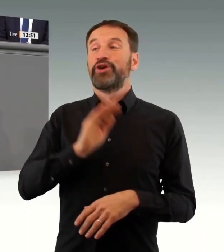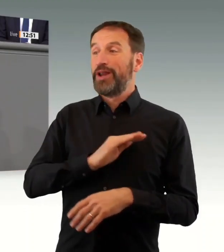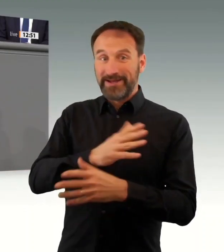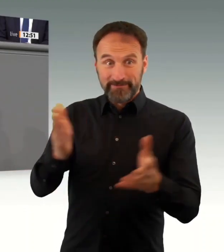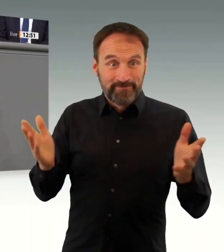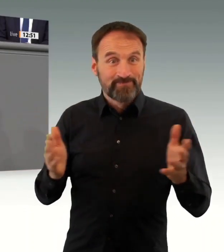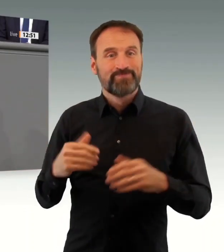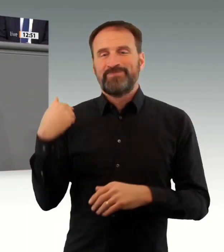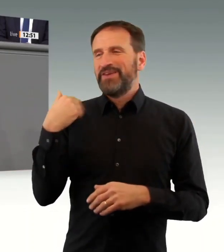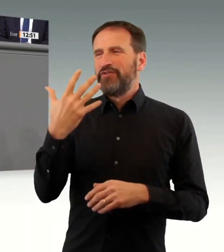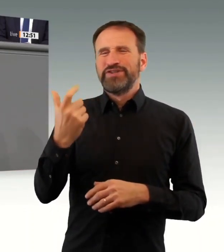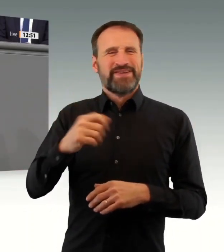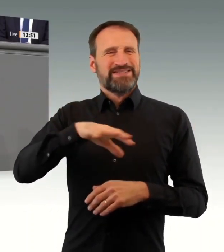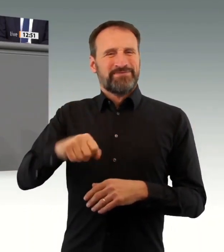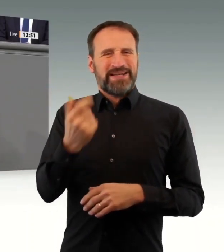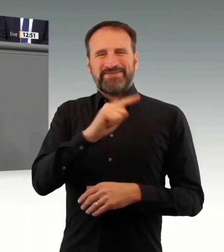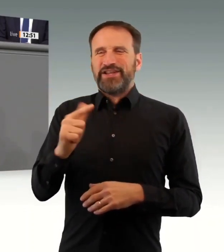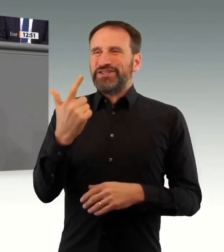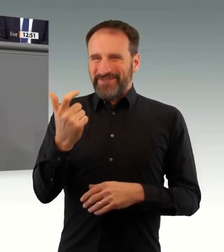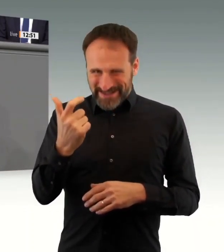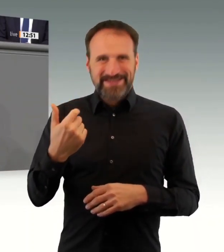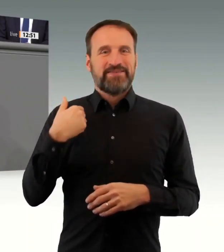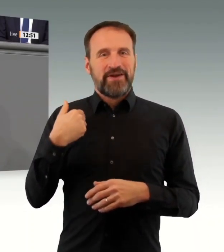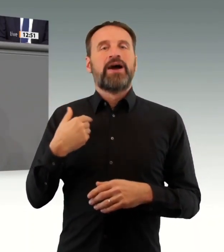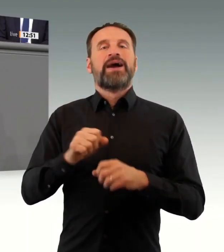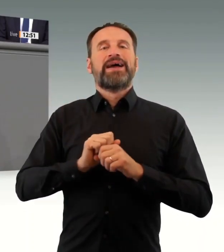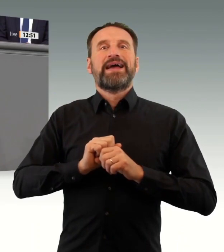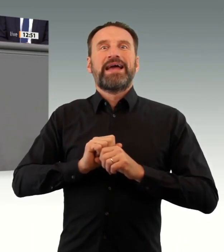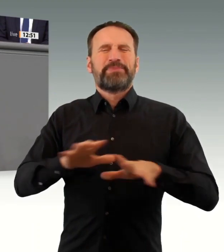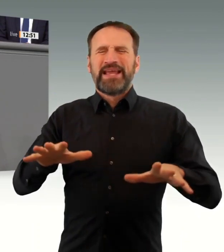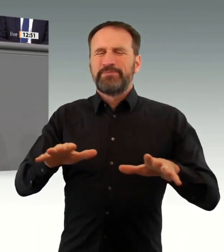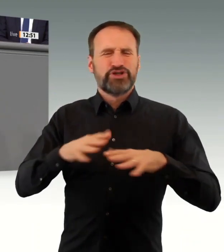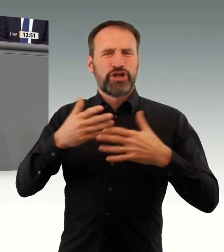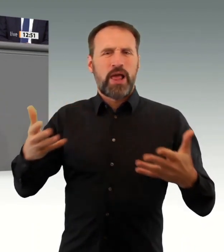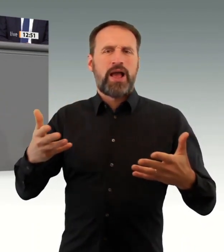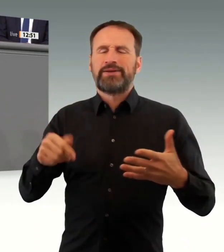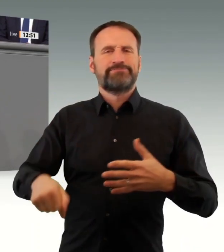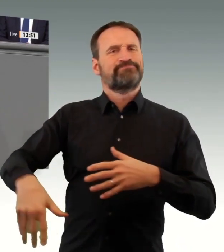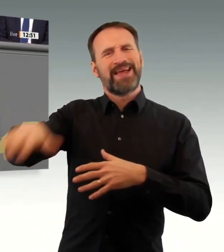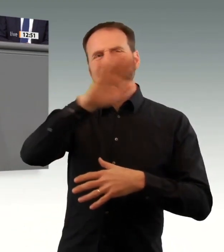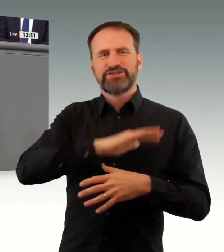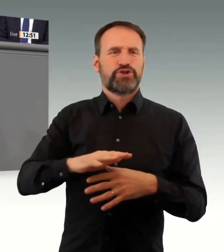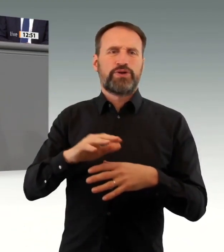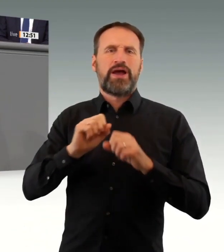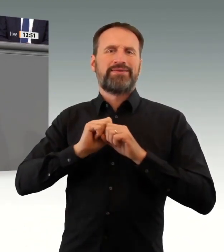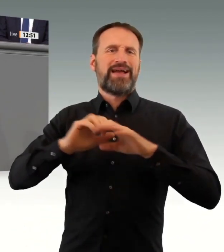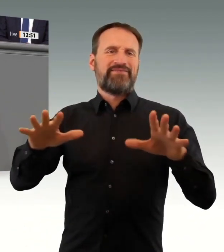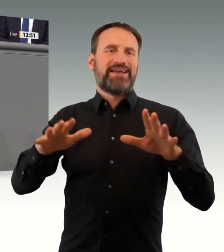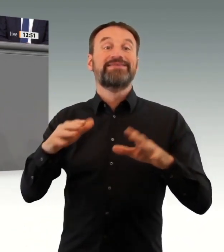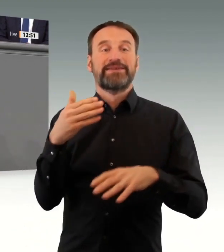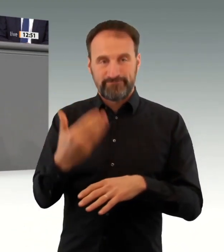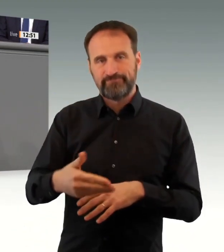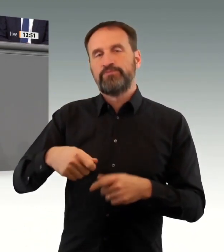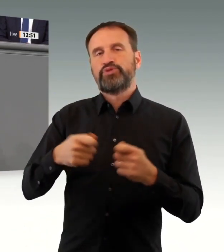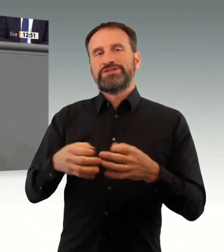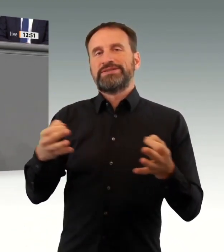Inzidenzen von 61, von 69, von 139 und im letzten Sommer im August von